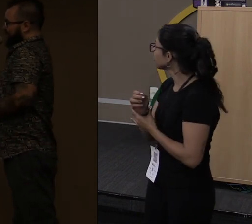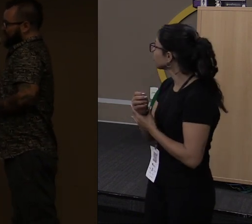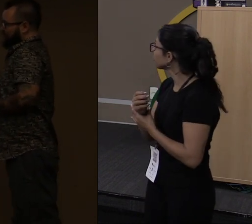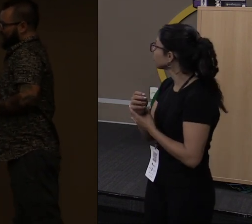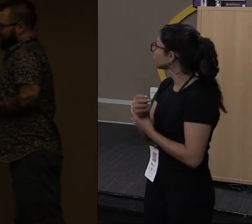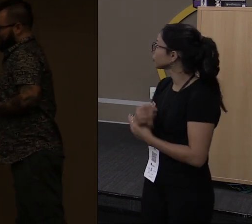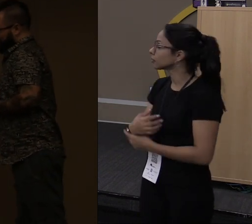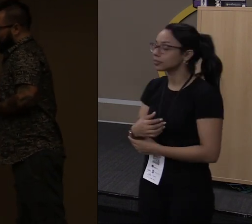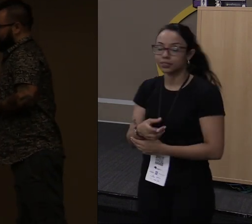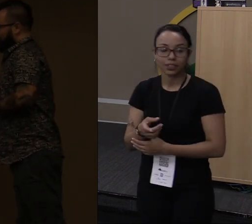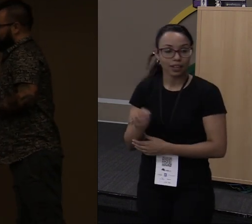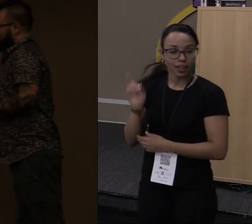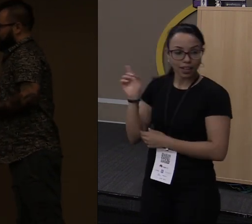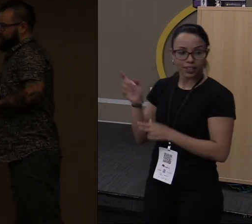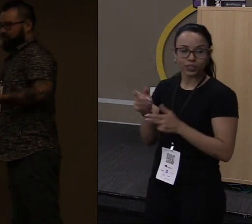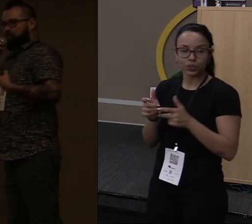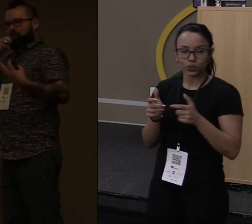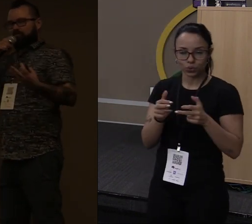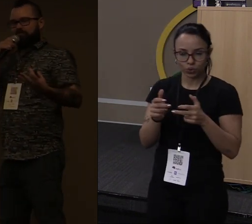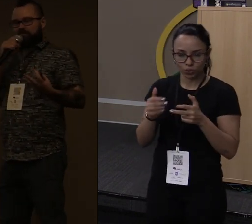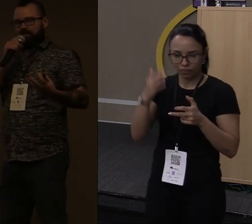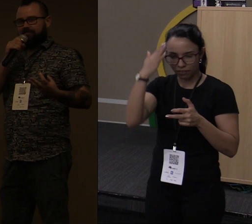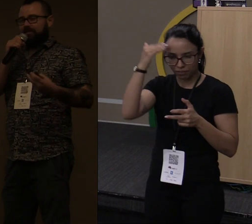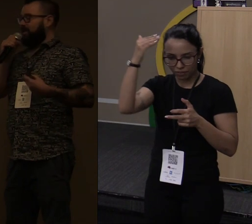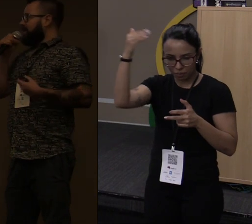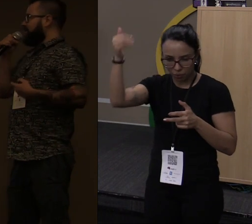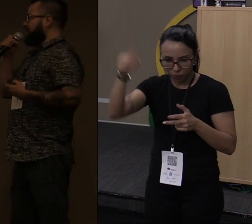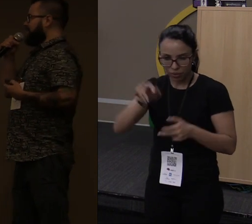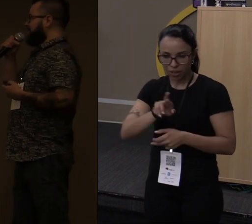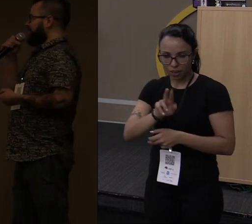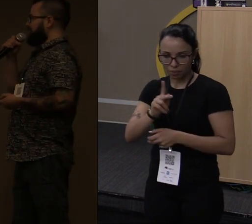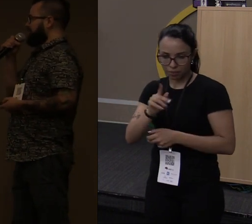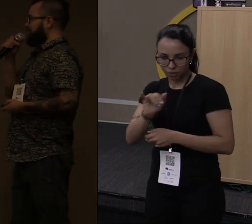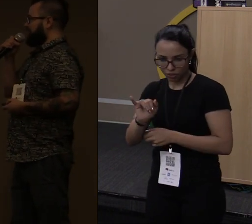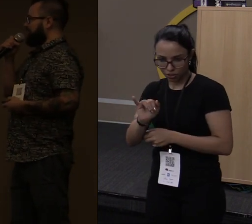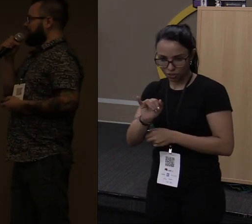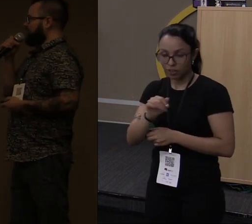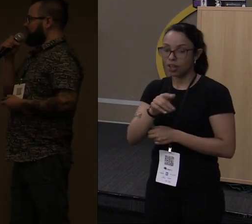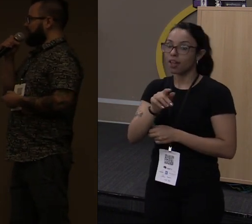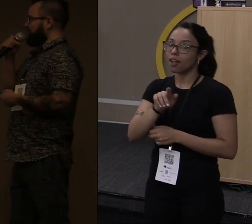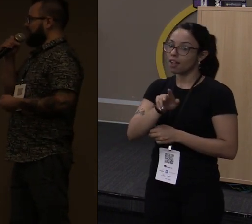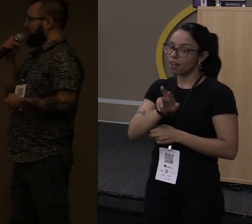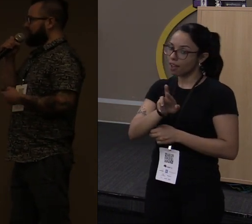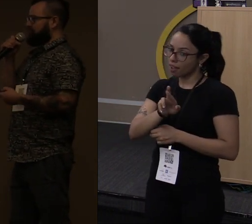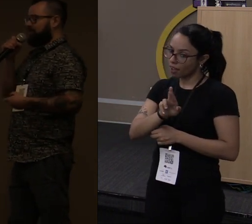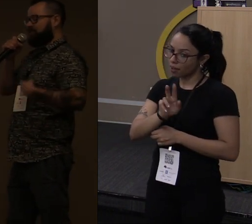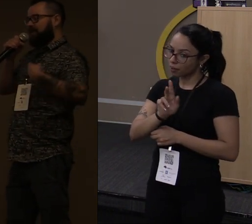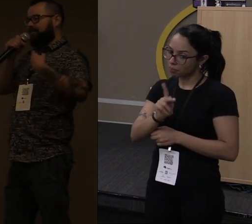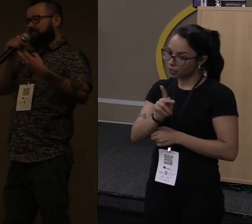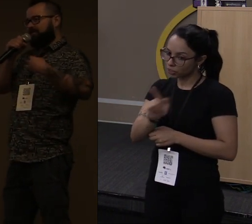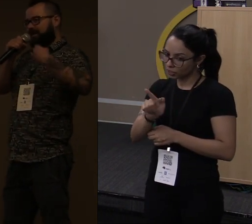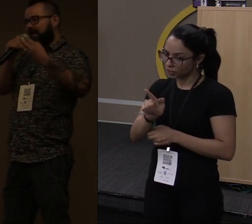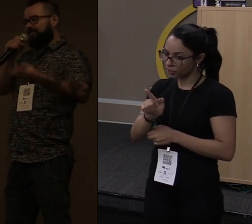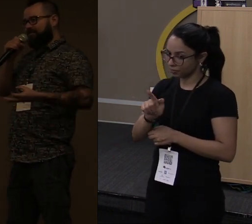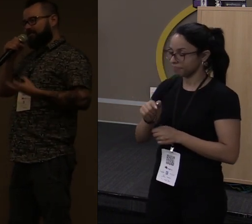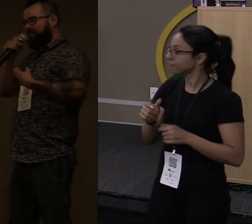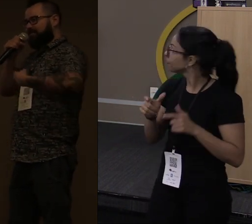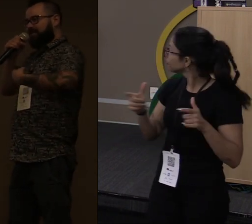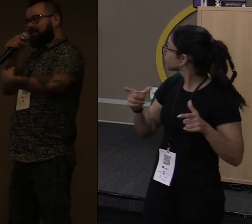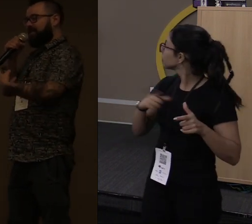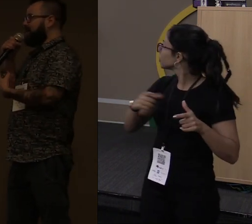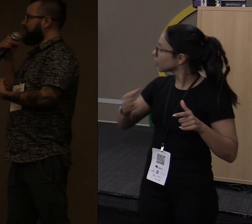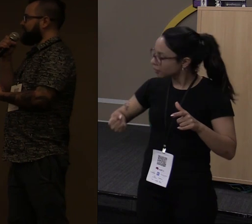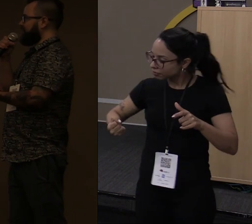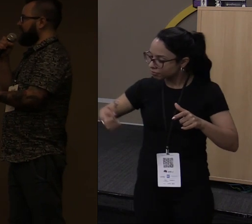Esse aqui é um dos jogos de RPG mais famosos. E ele tem aqui os personagens, os carácteres,